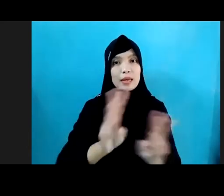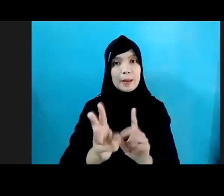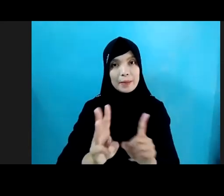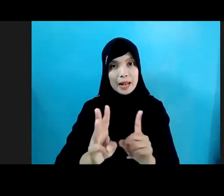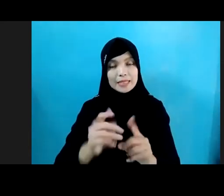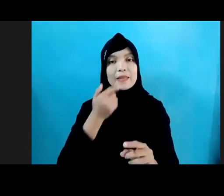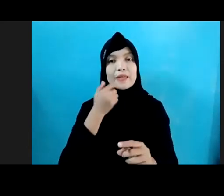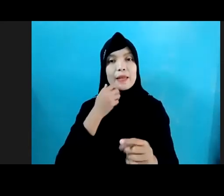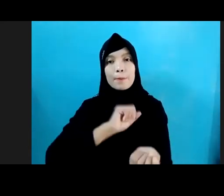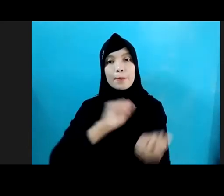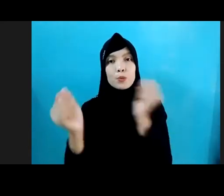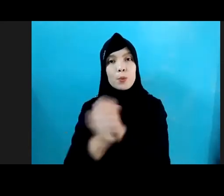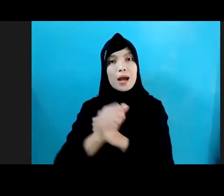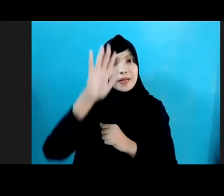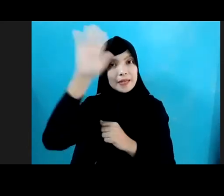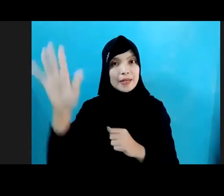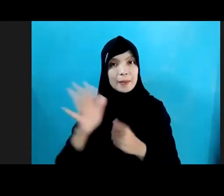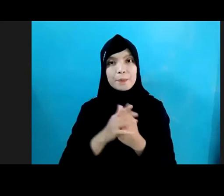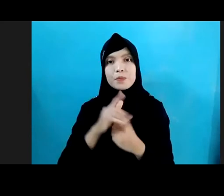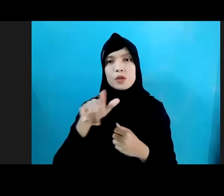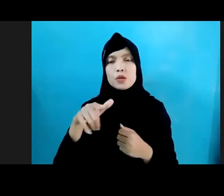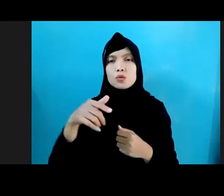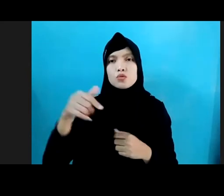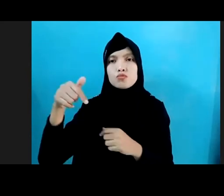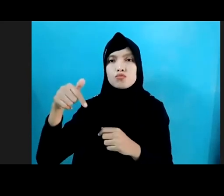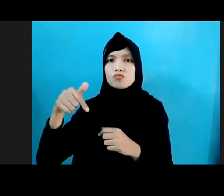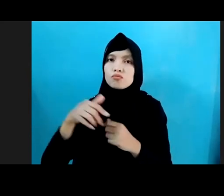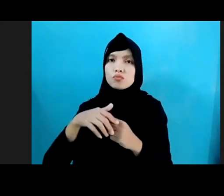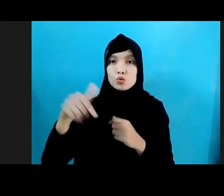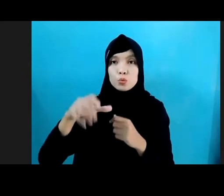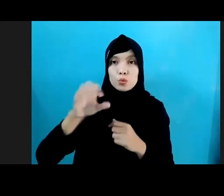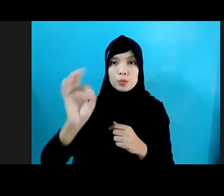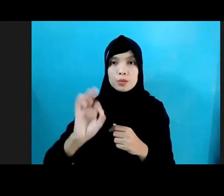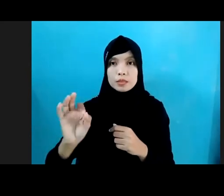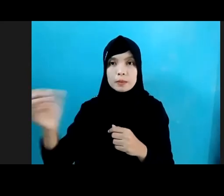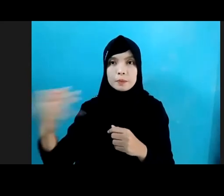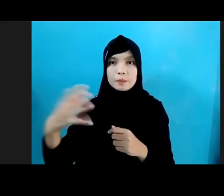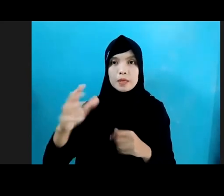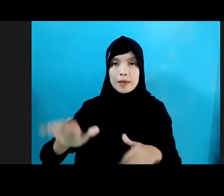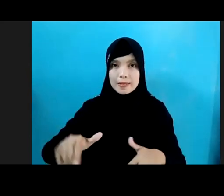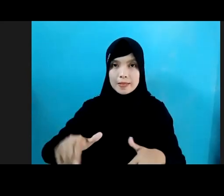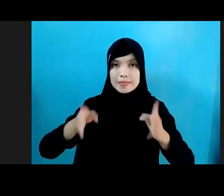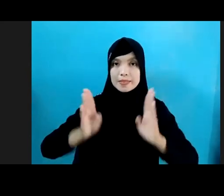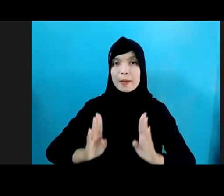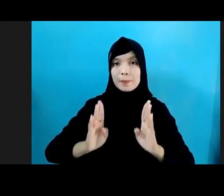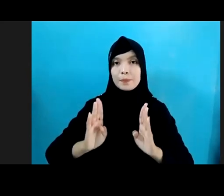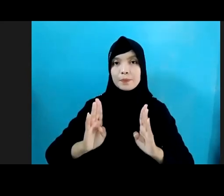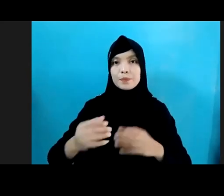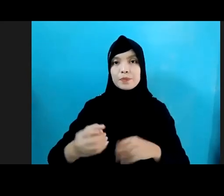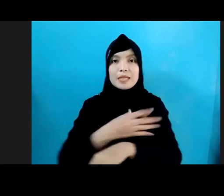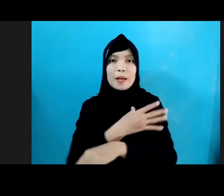70% Dari Responden Mengaku Telah Siap Untuk Menghadapi Dampak Serta Ancaman Dari Perubahan Iklim